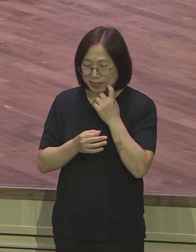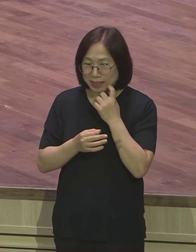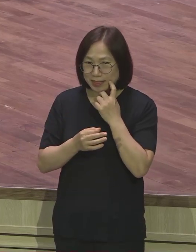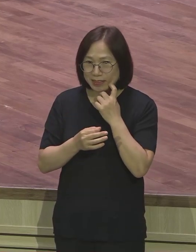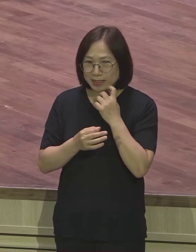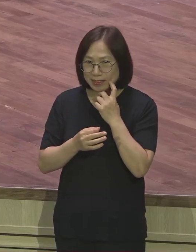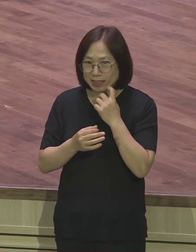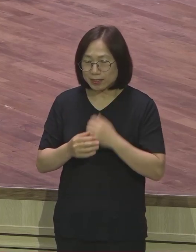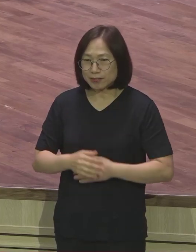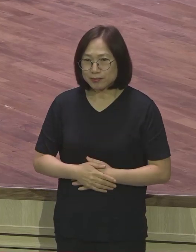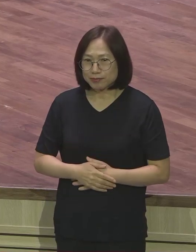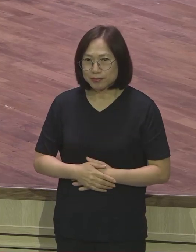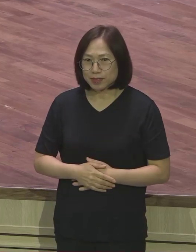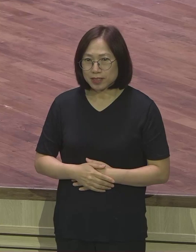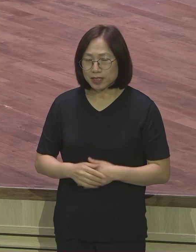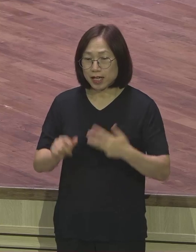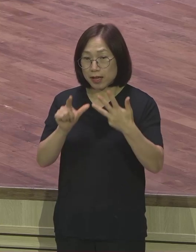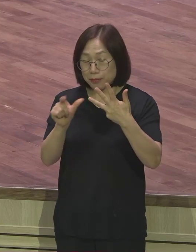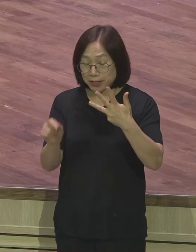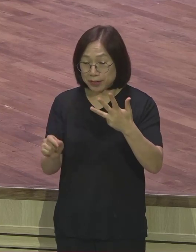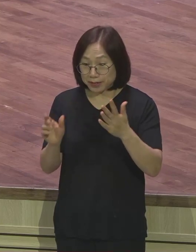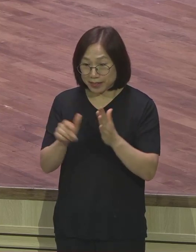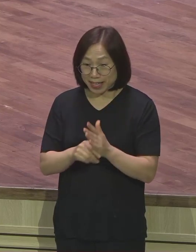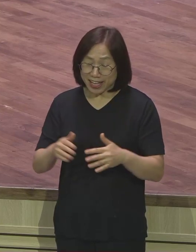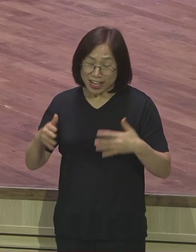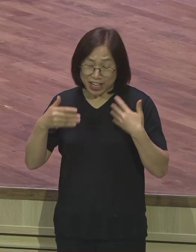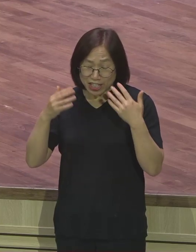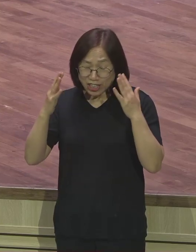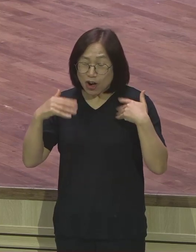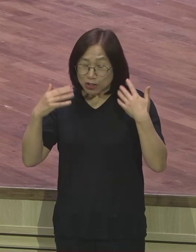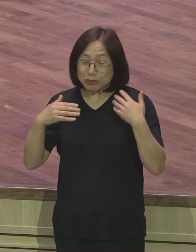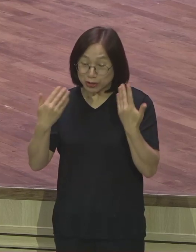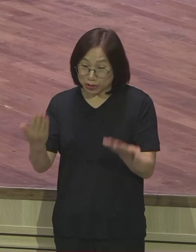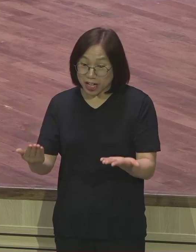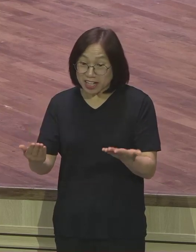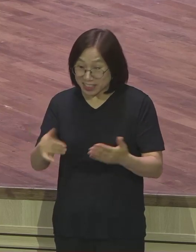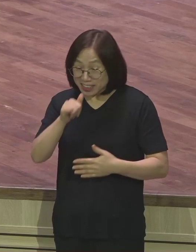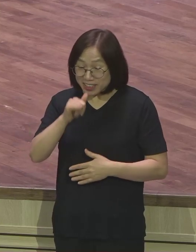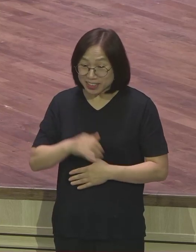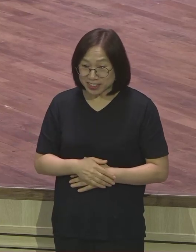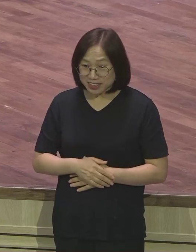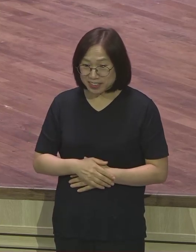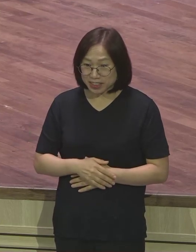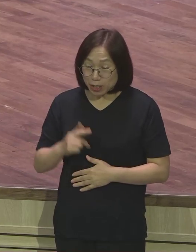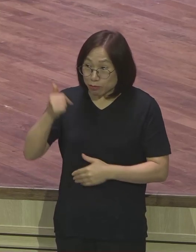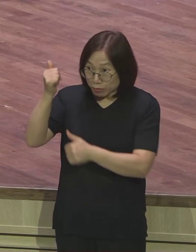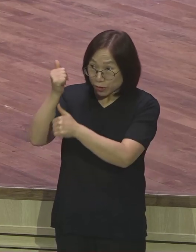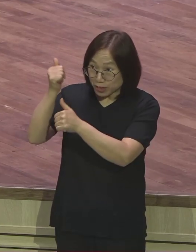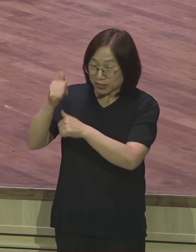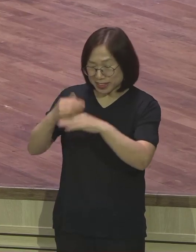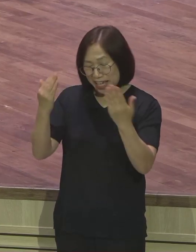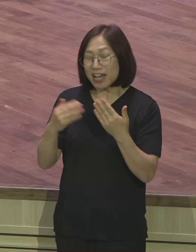지난 8월달에 여름 휴가 여러분 다 다녀오셨죠 저희 교육자들도 다 휴가지 다녀왔습니다